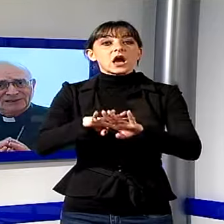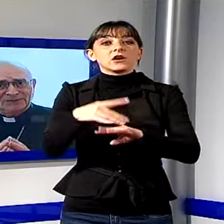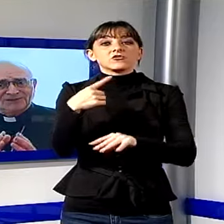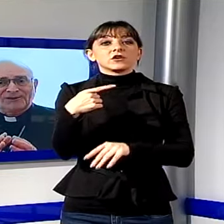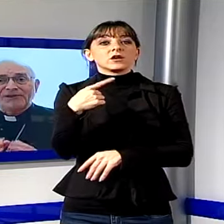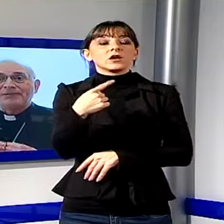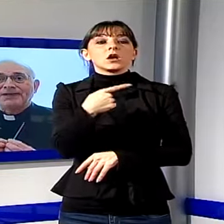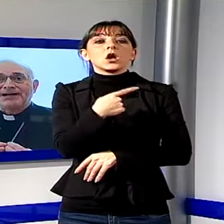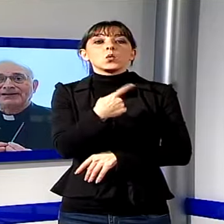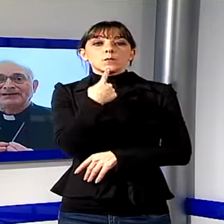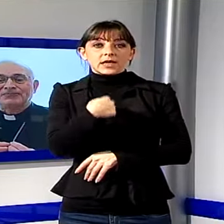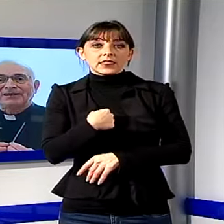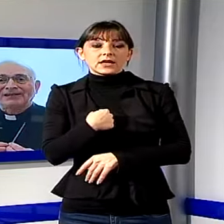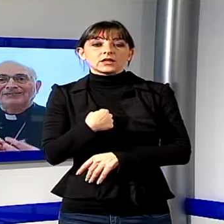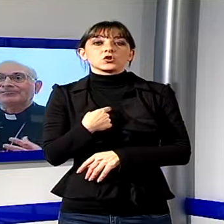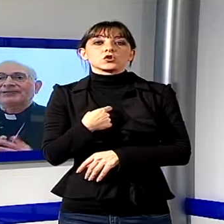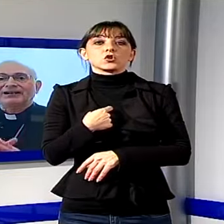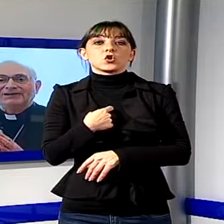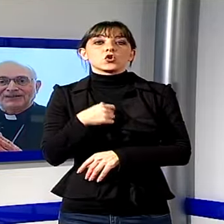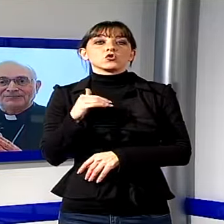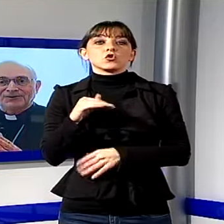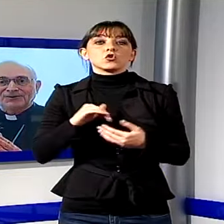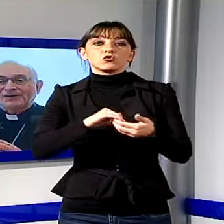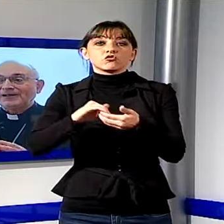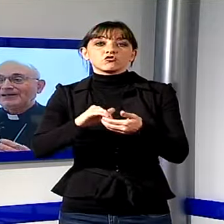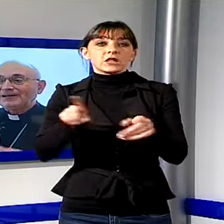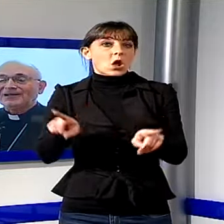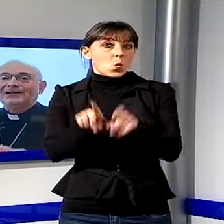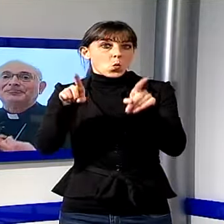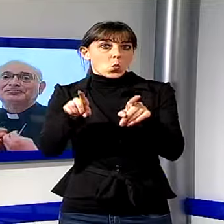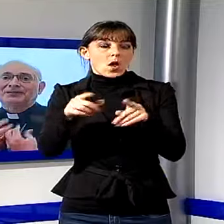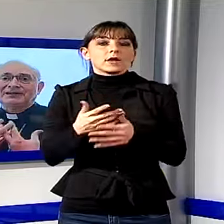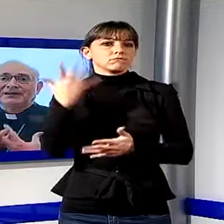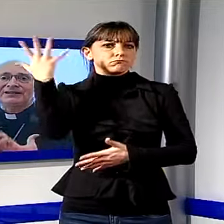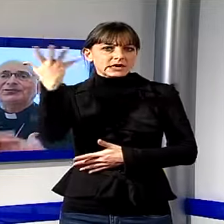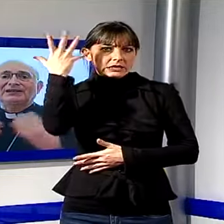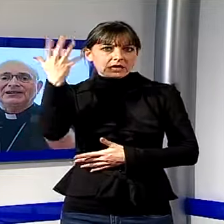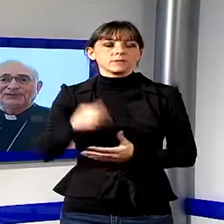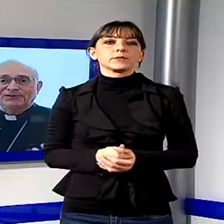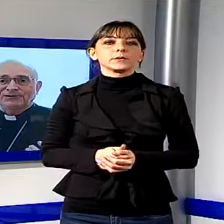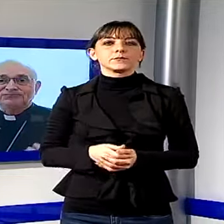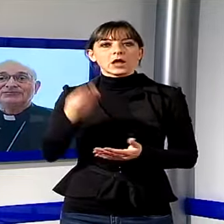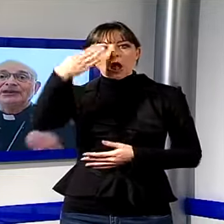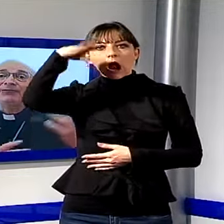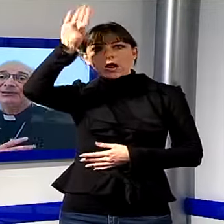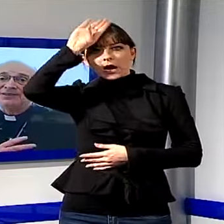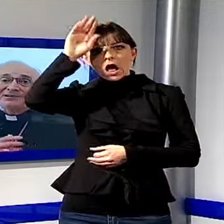questo? Ma guardi che ad esempio il datore di lavoro è un nemico,